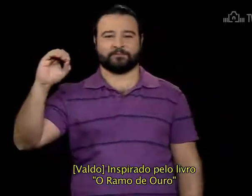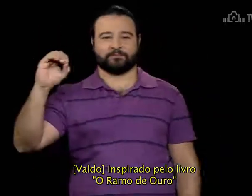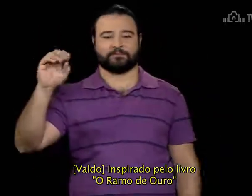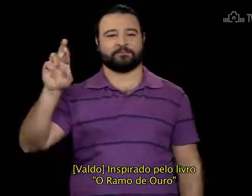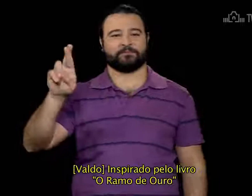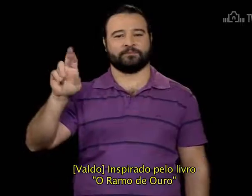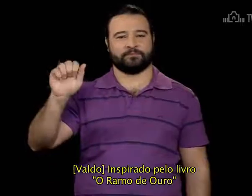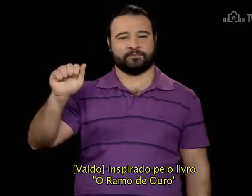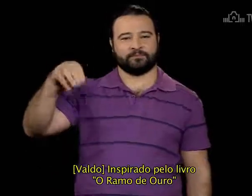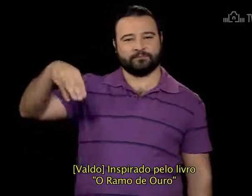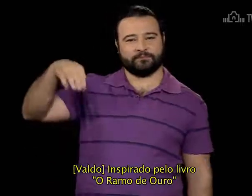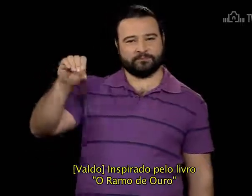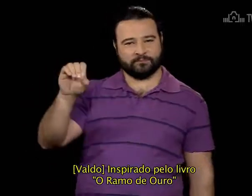O Ramo de Ouro